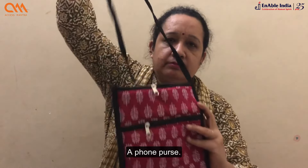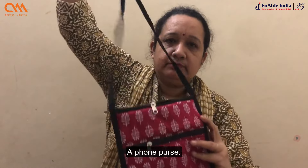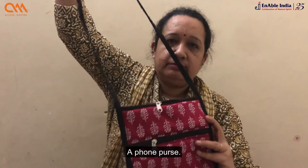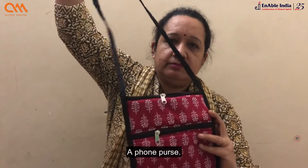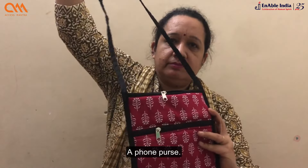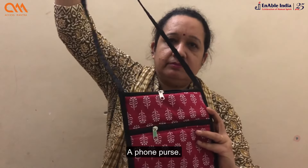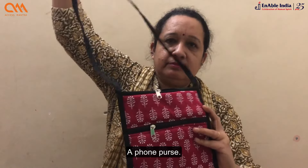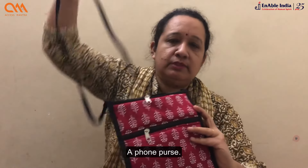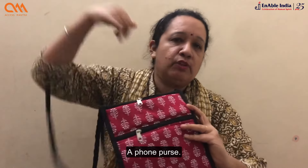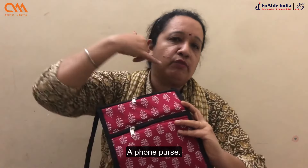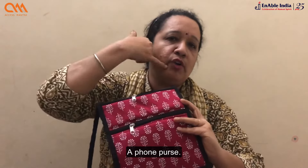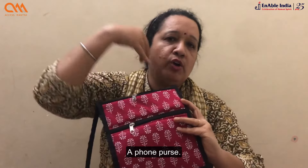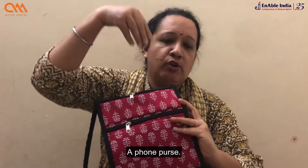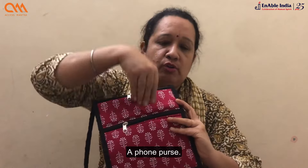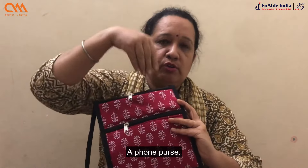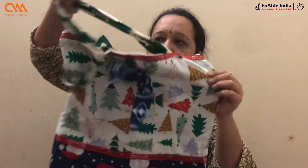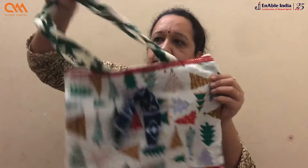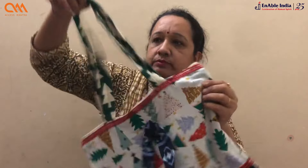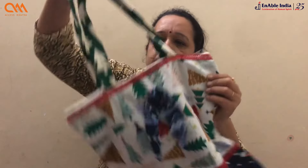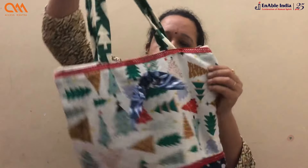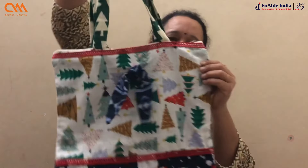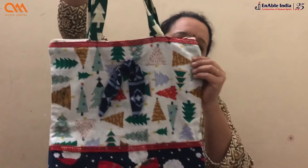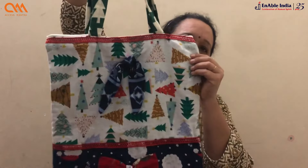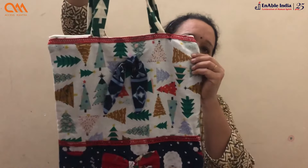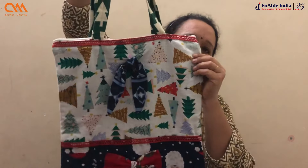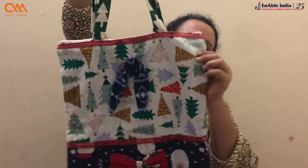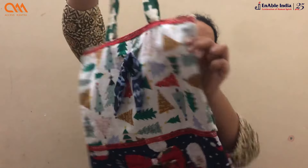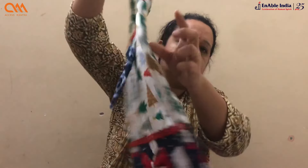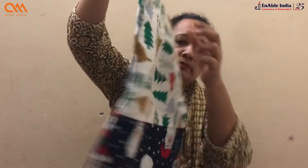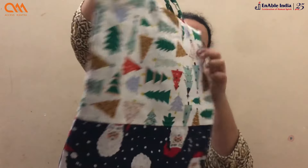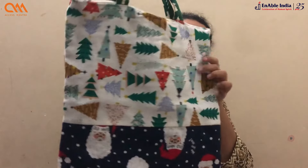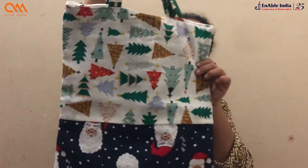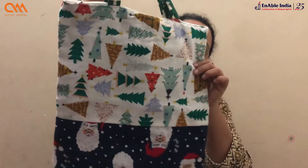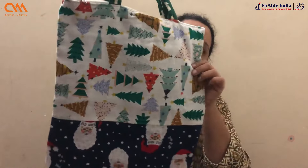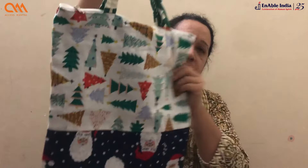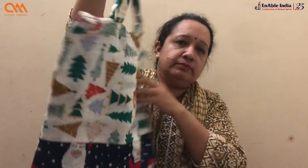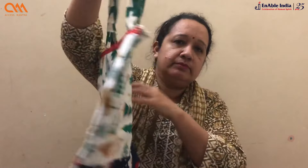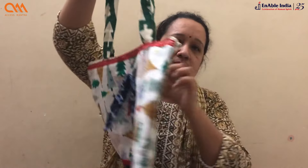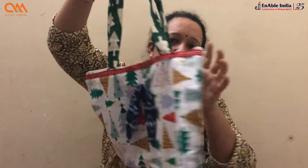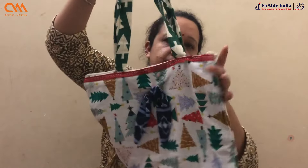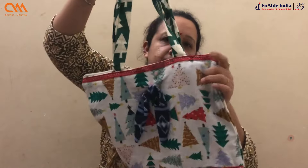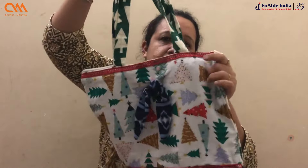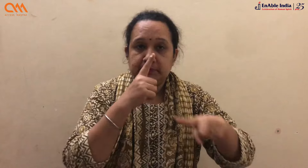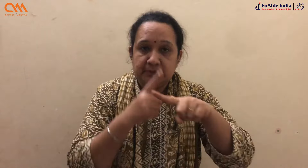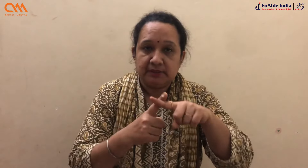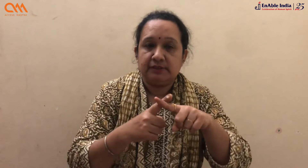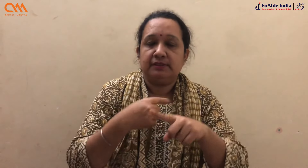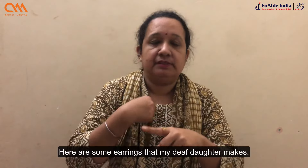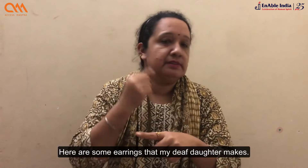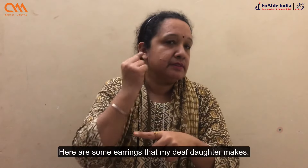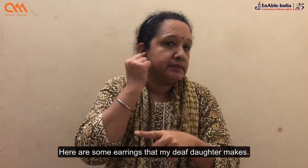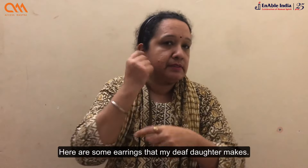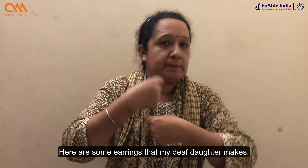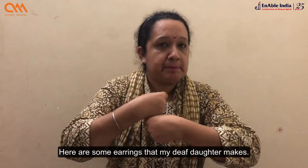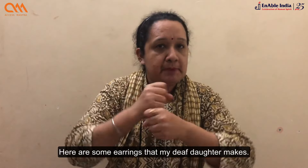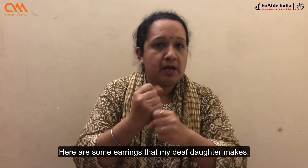इस पर्स का पालिया है जो मेरी पधिर बेटी ने बनाई है,